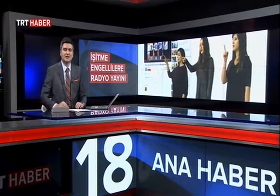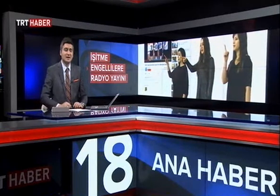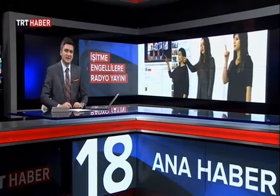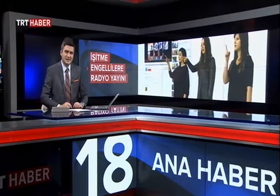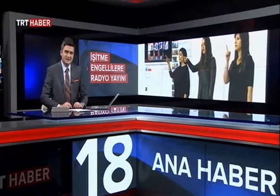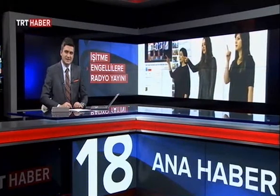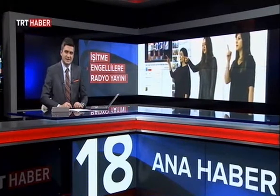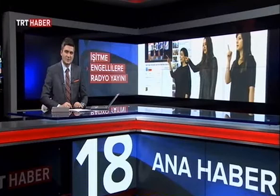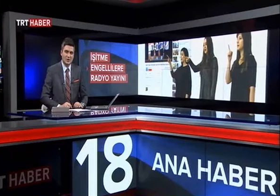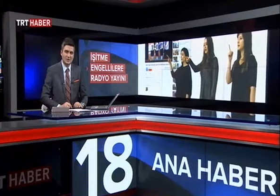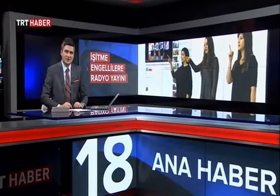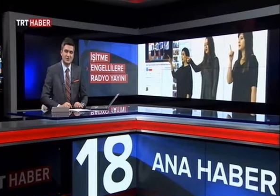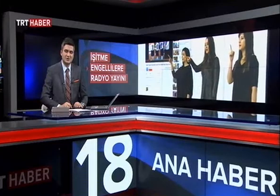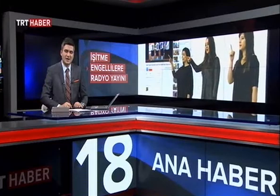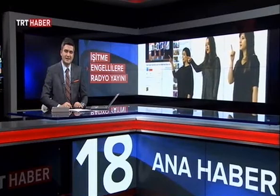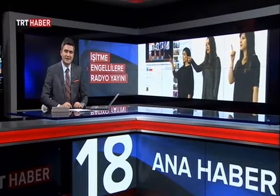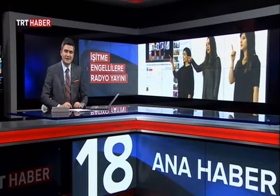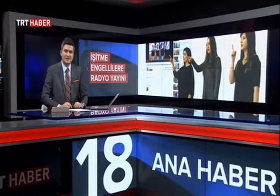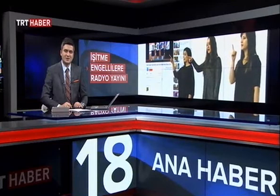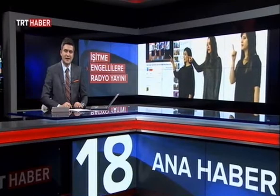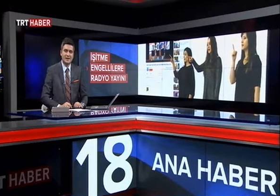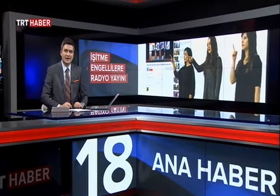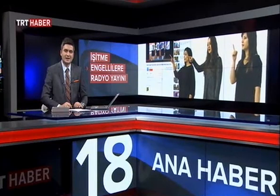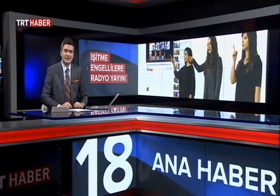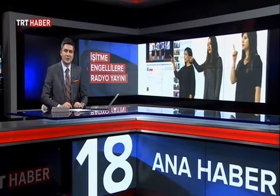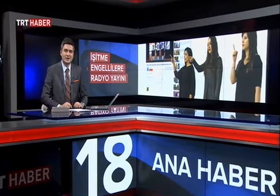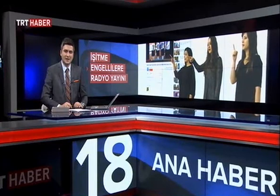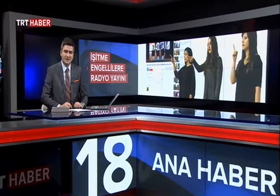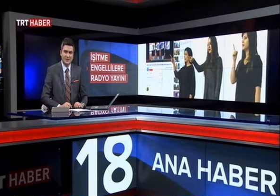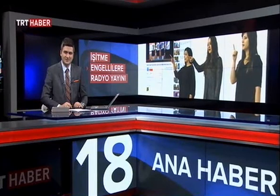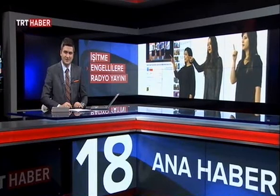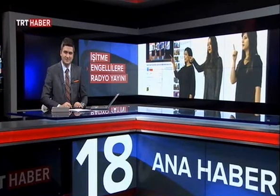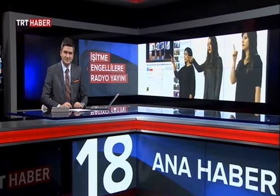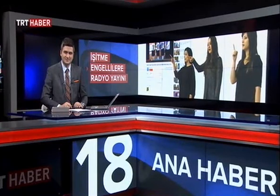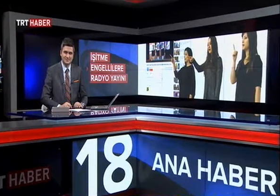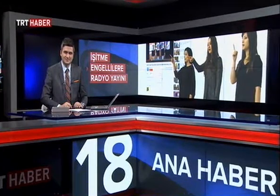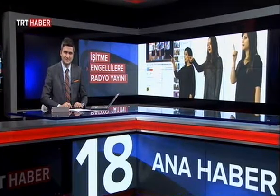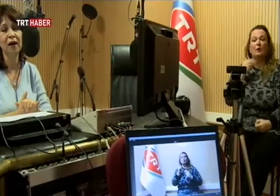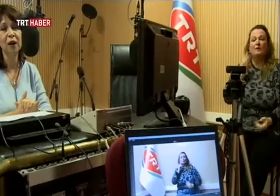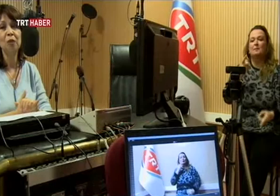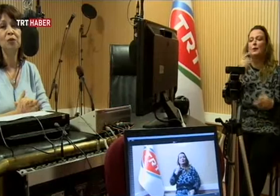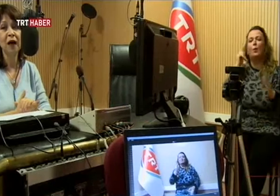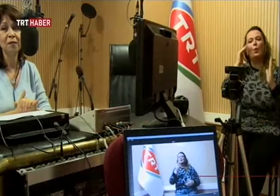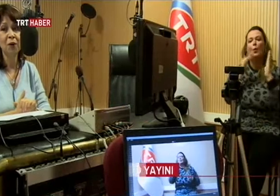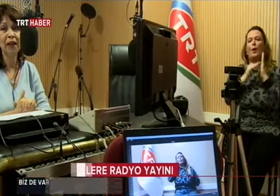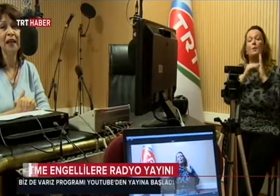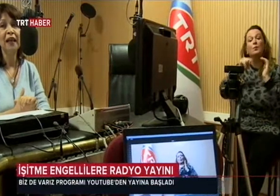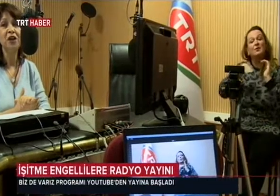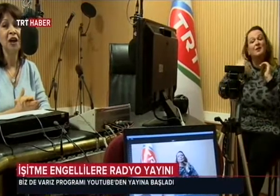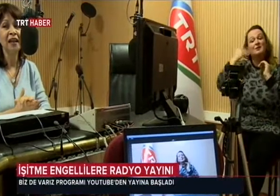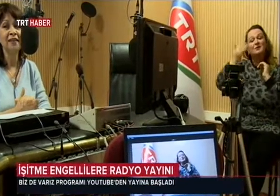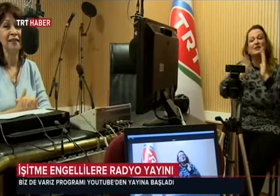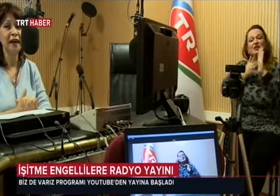hazırlanan Bizde Varız programı işaret diliyle işitme engellilere yönelik yayına başladı. Bundan böyle